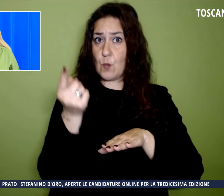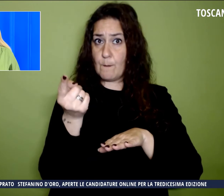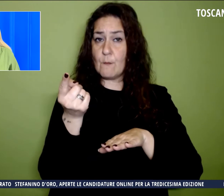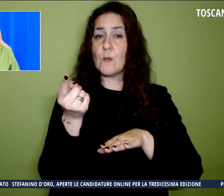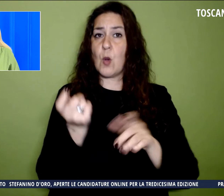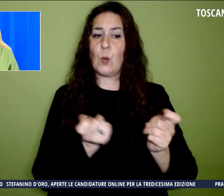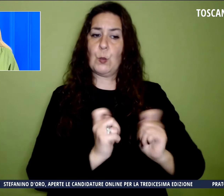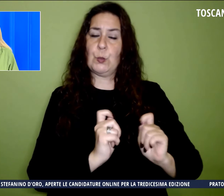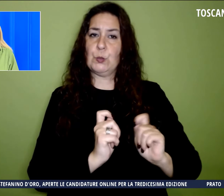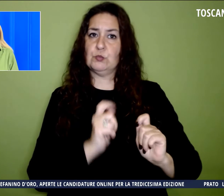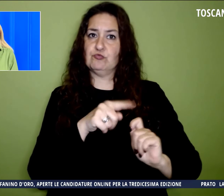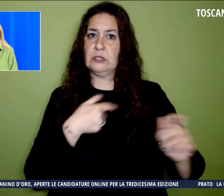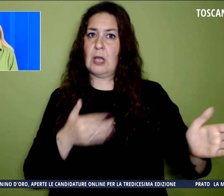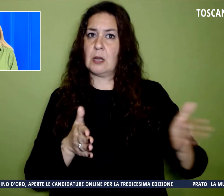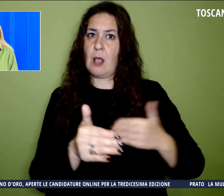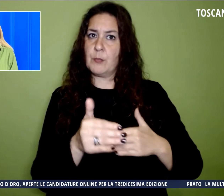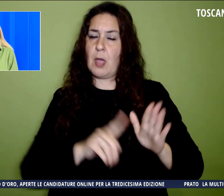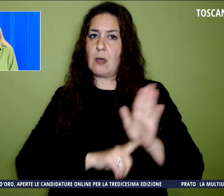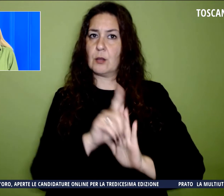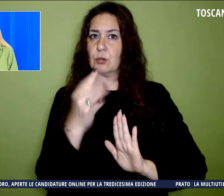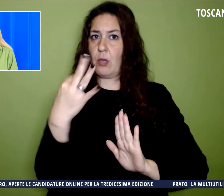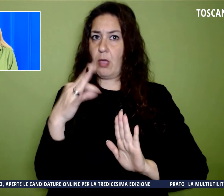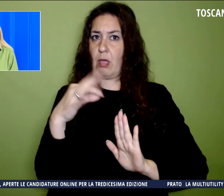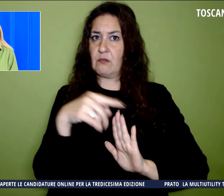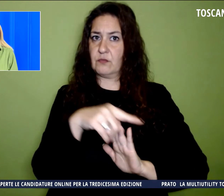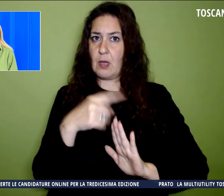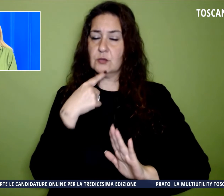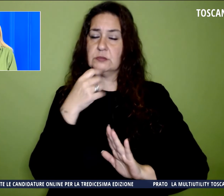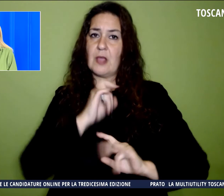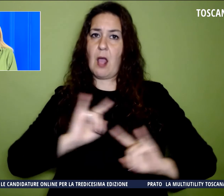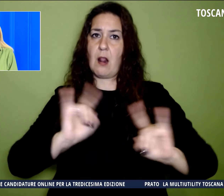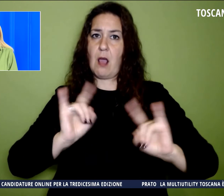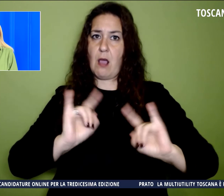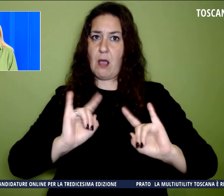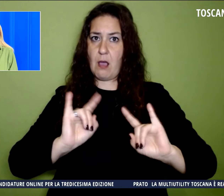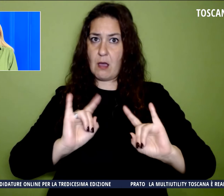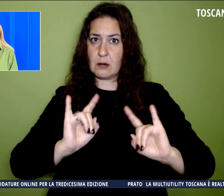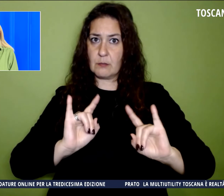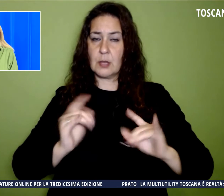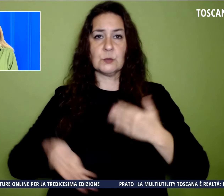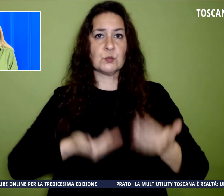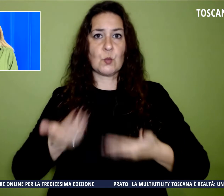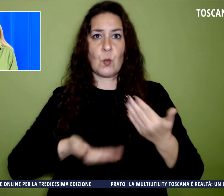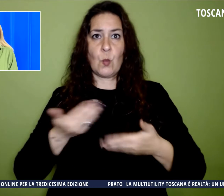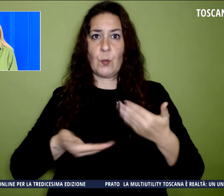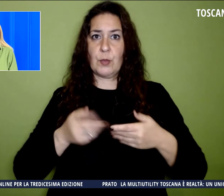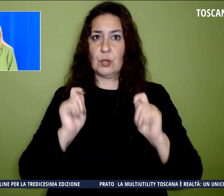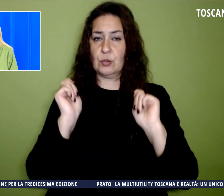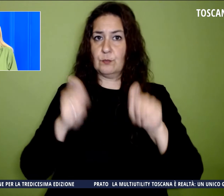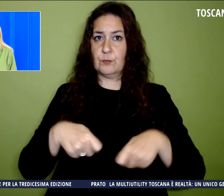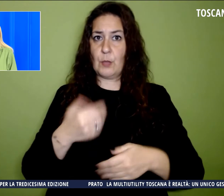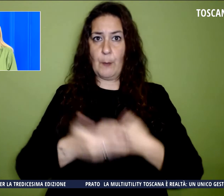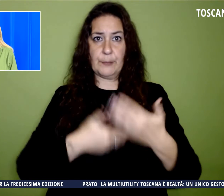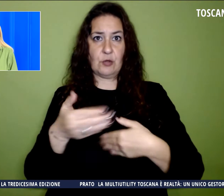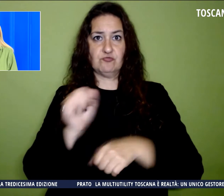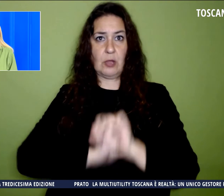reparto con conseguente allarme. Questo ha permesso di attivare subito le procedure anti-incendio.